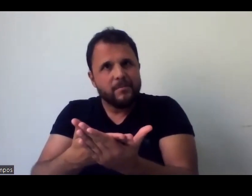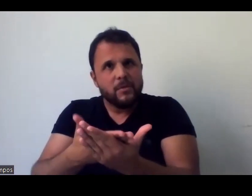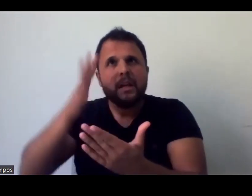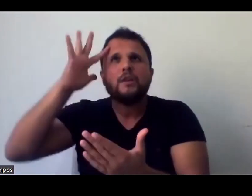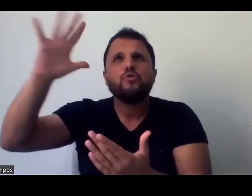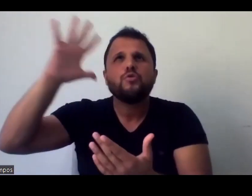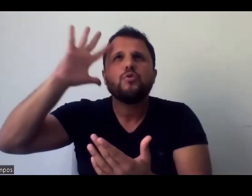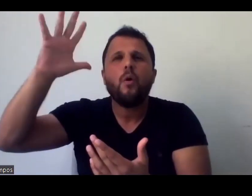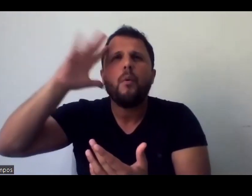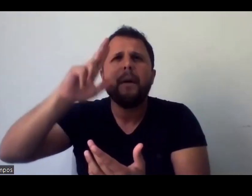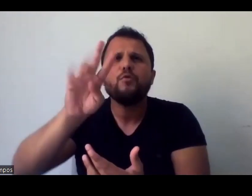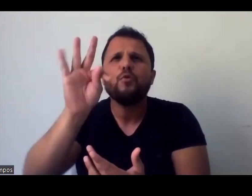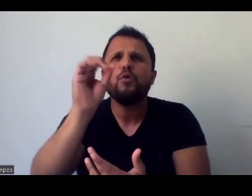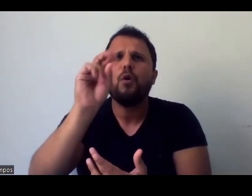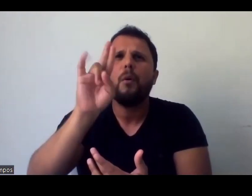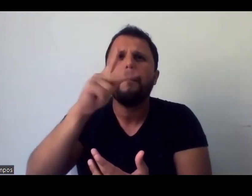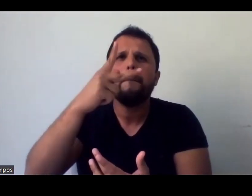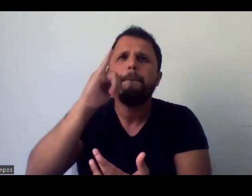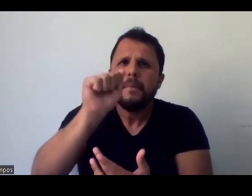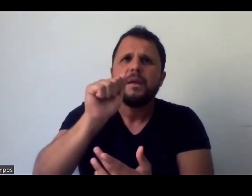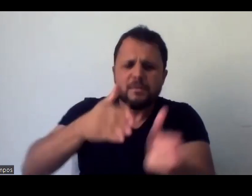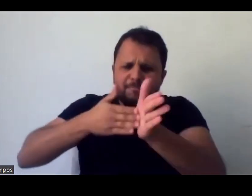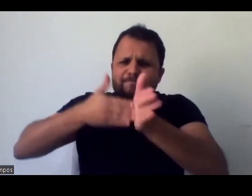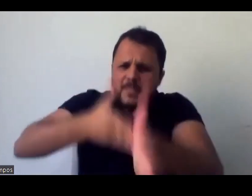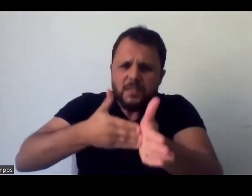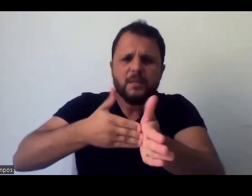Sim, sim, exato, exato.